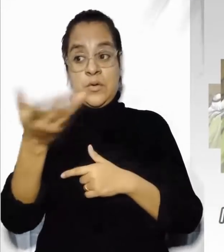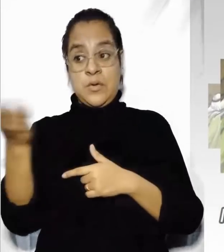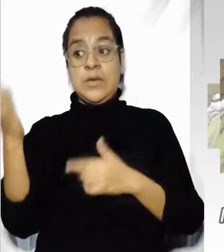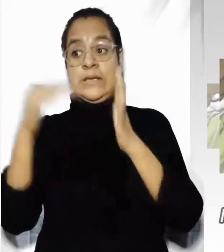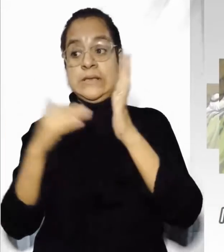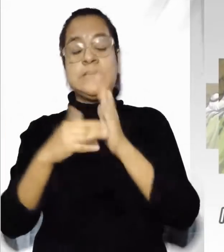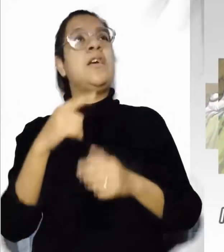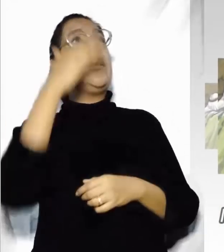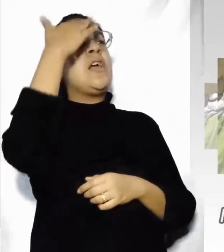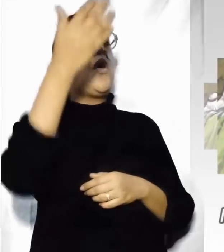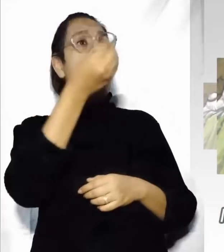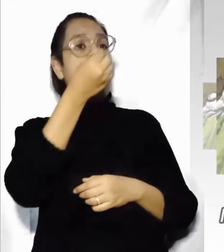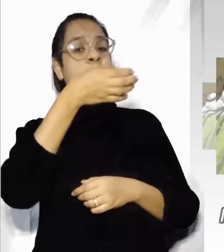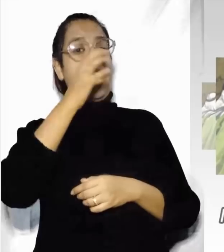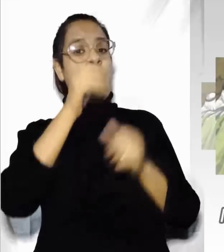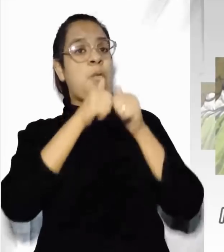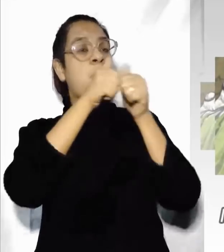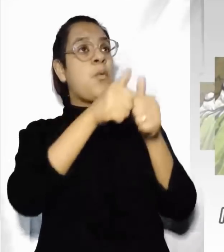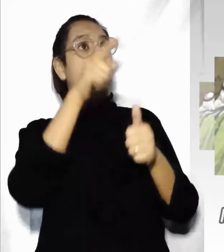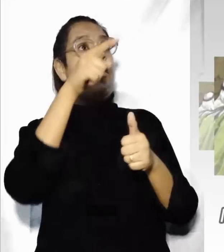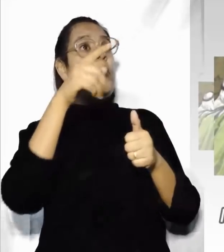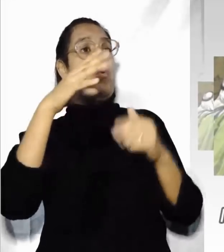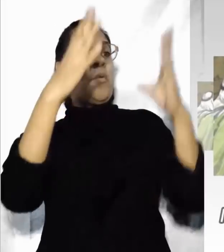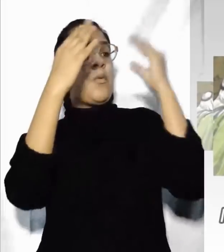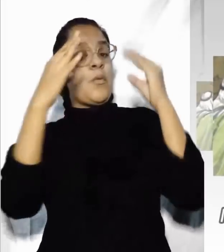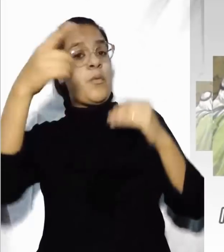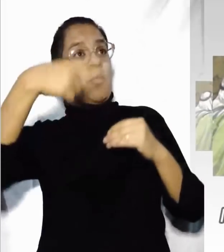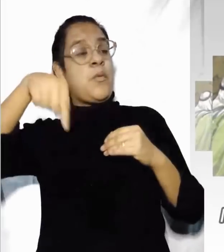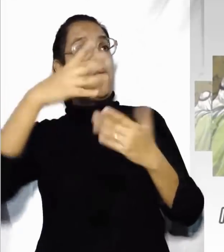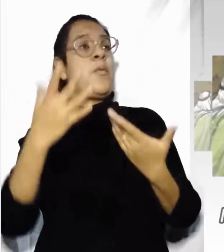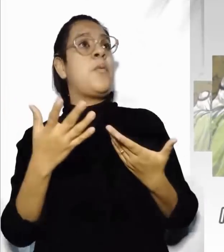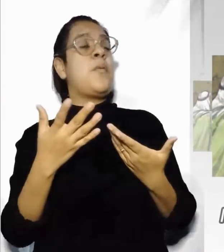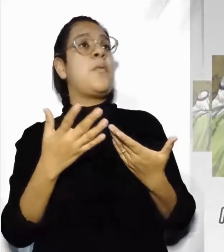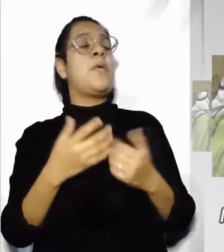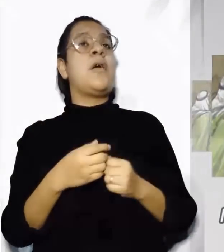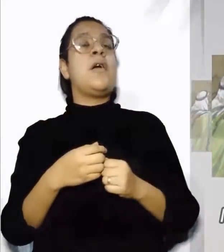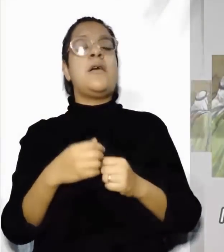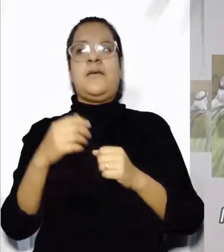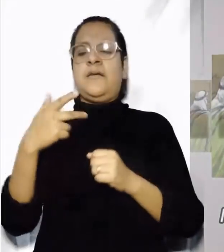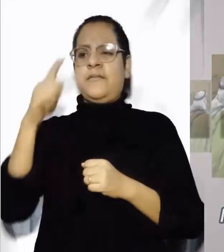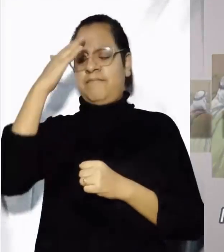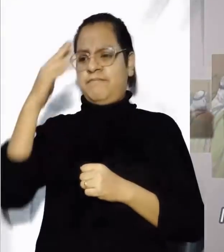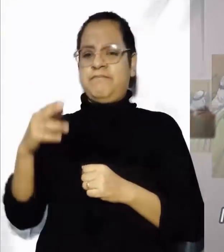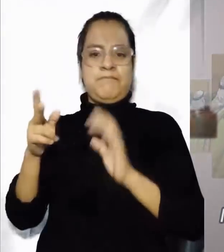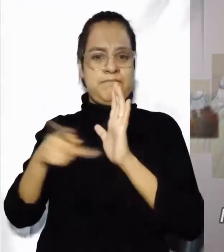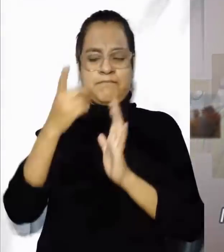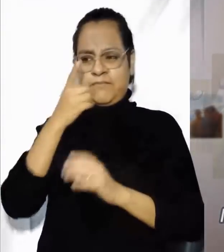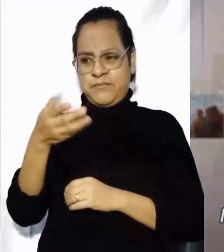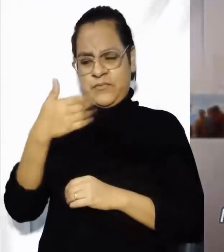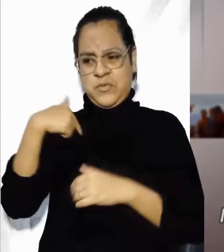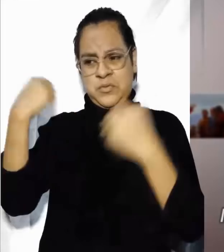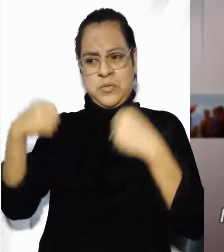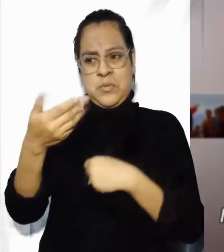Entonces le dirán con insistencia, hemos comido y bebido contigo y tú has enseñado en nuestras plazas. Pero Él replicará,